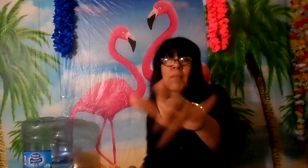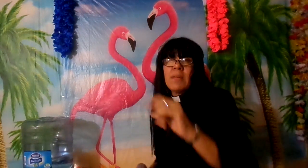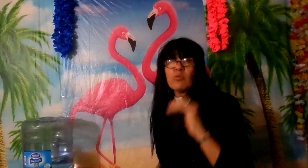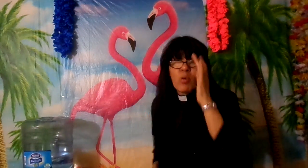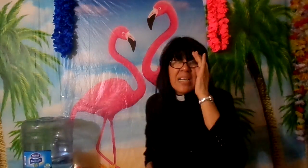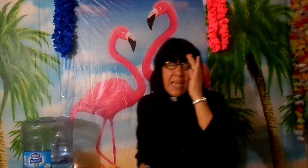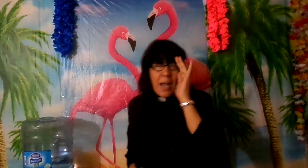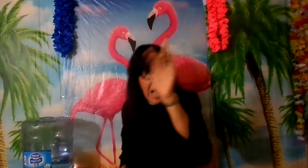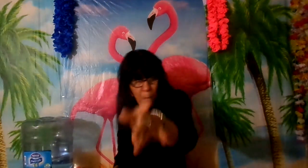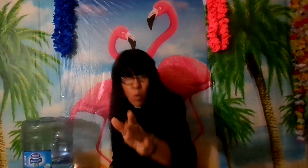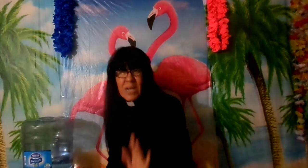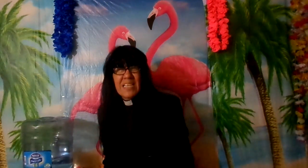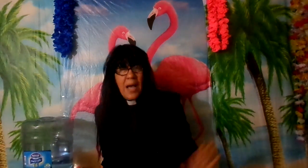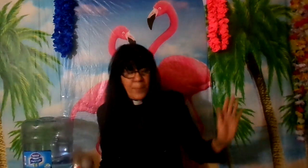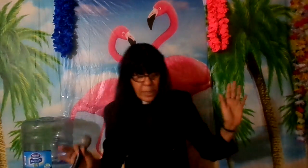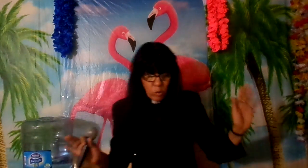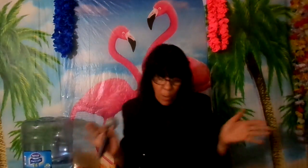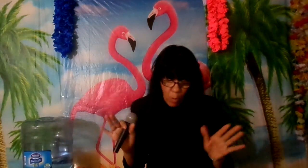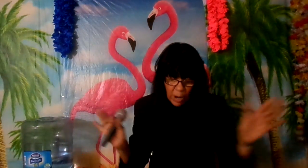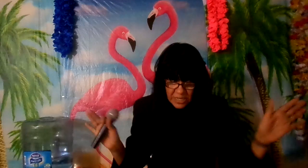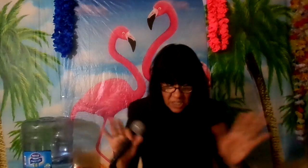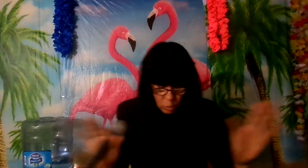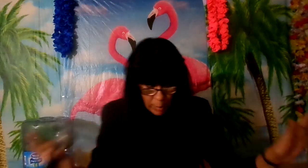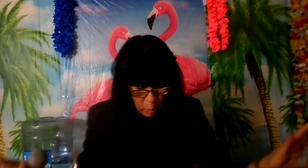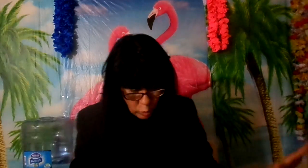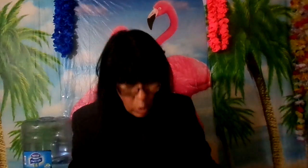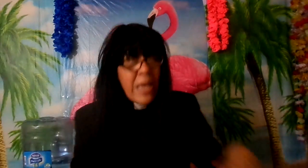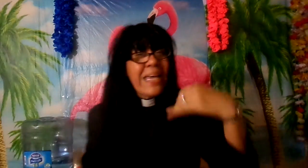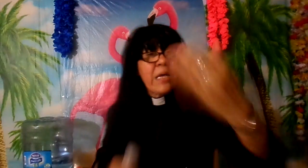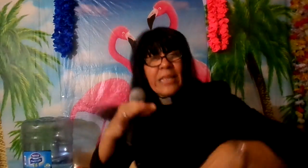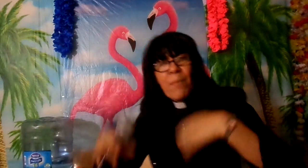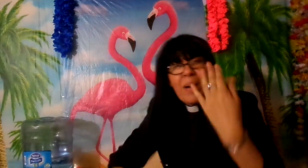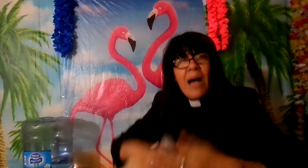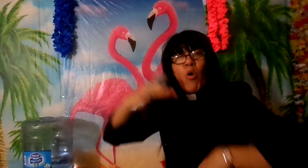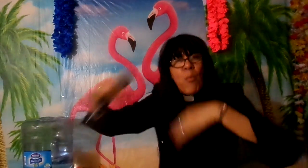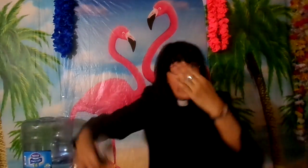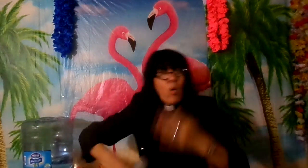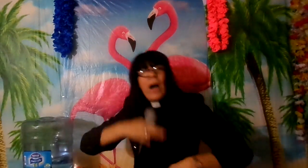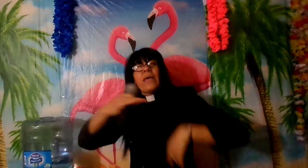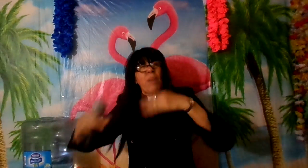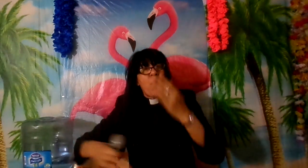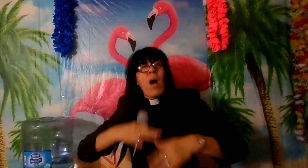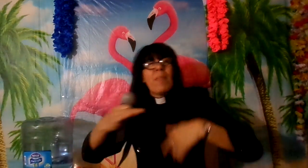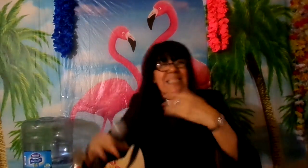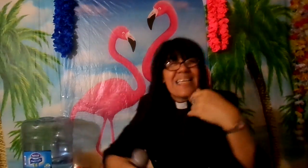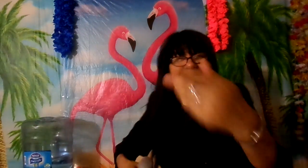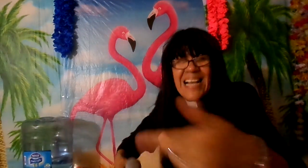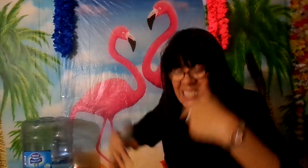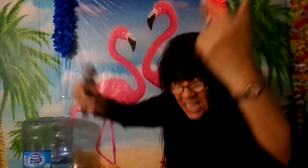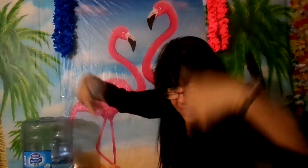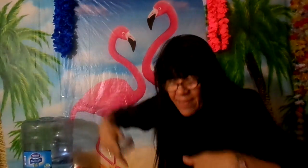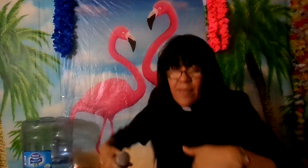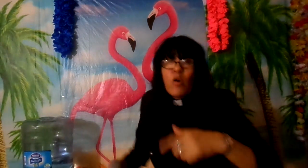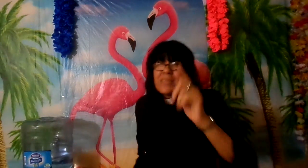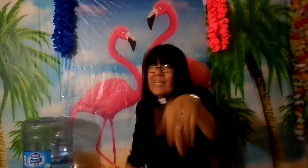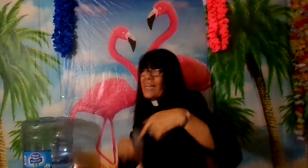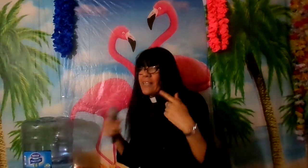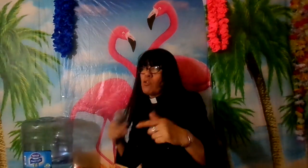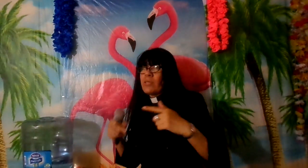Biblia en tu casa busca ese capítulo Apocalipsis 9.1 y te vas conmigo ahí vamos a ver si la sierva de Dios está trayéndote a